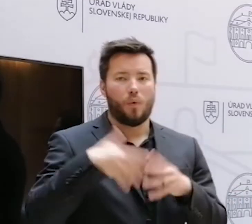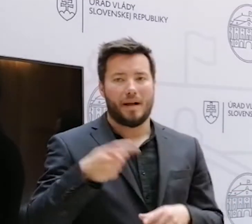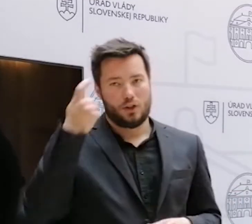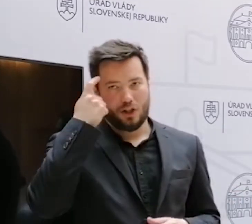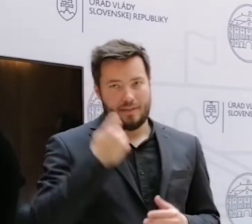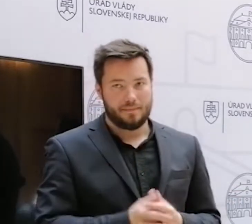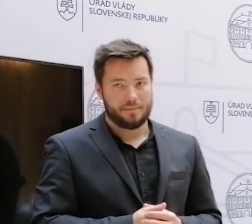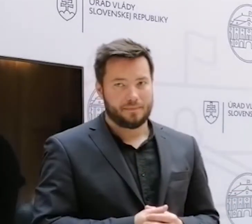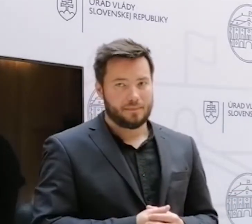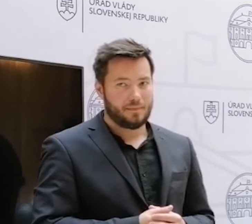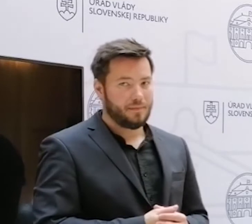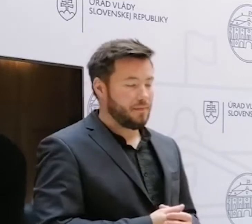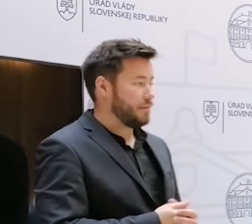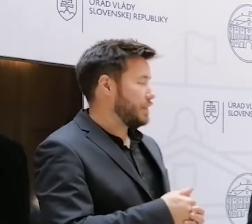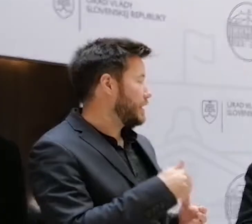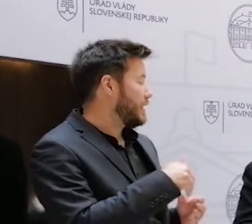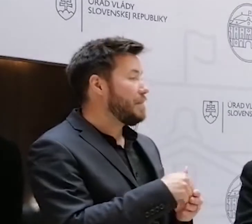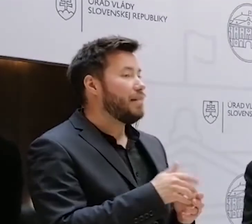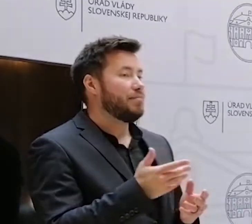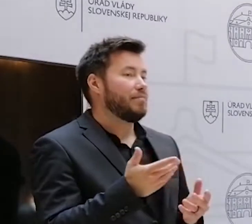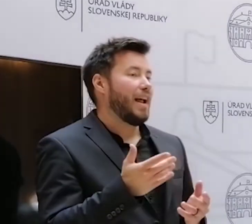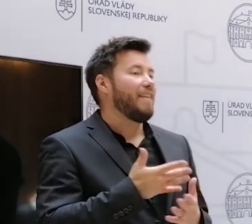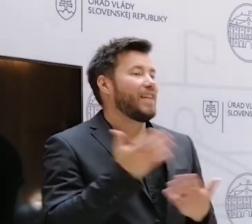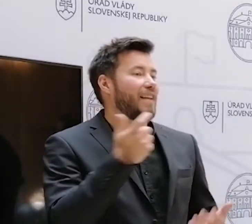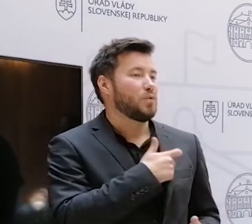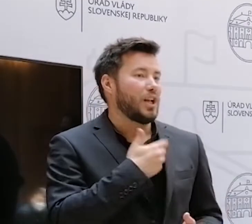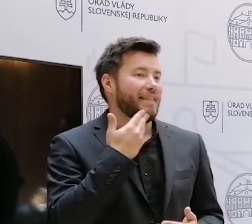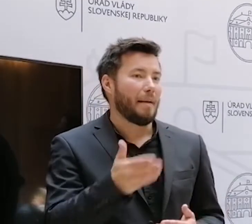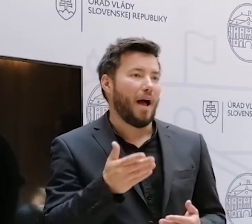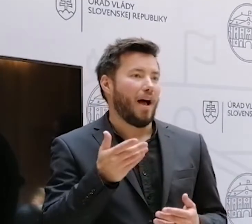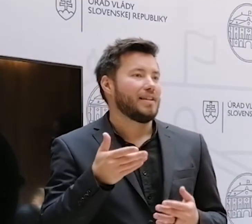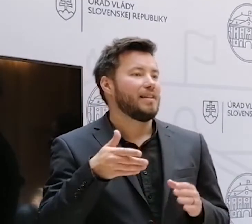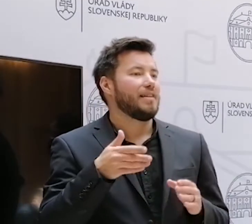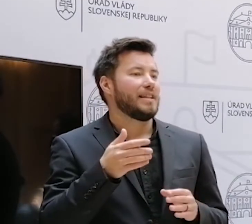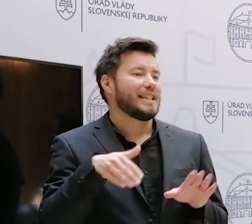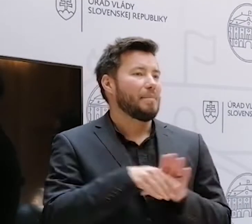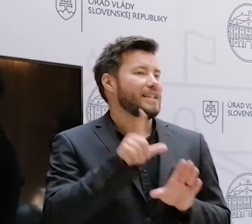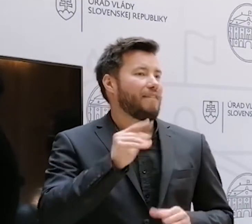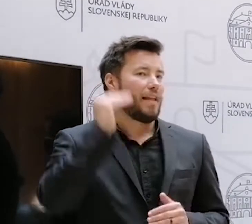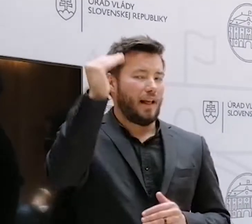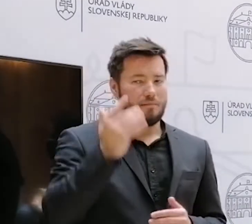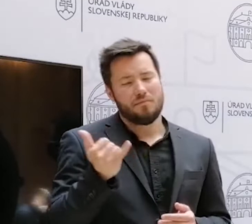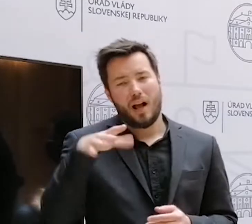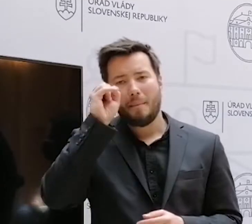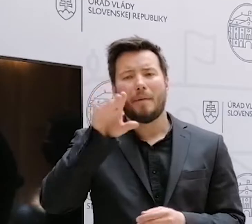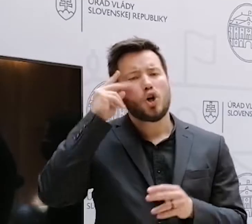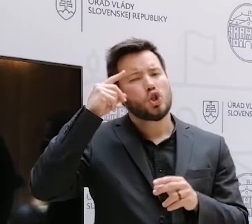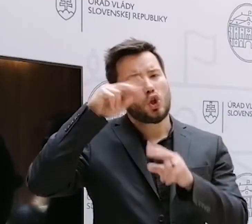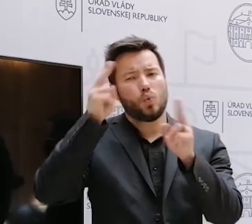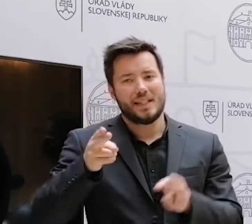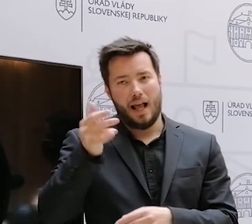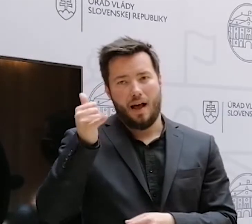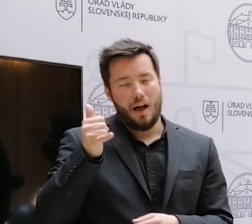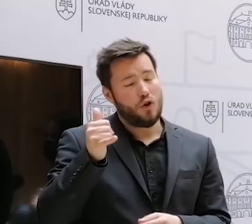prípade práve to je ten problém, že to nie je ani zamestnávateľ, keďže verejný funkcionárik Áno, zamestnávateľ alebo inštitúcia samozrejme v rámci, ktoré vykonáva danú funkciu. Ako je to na